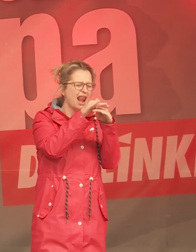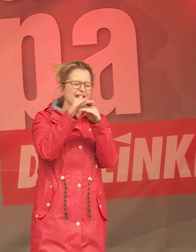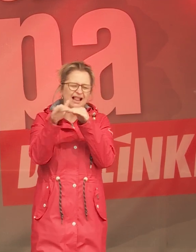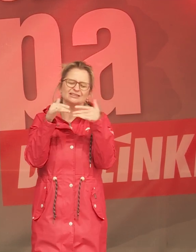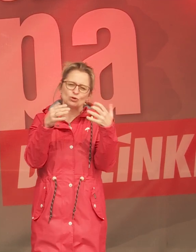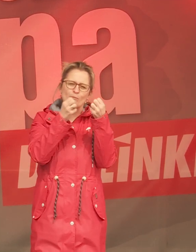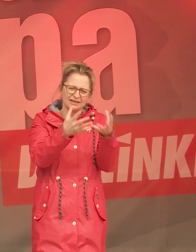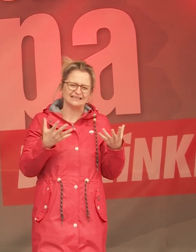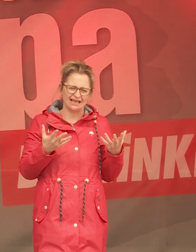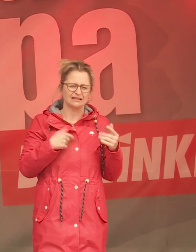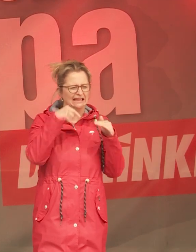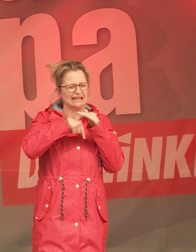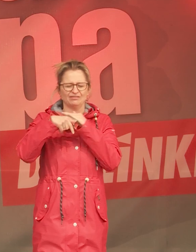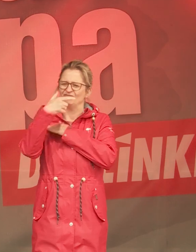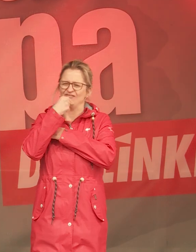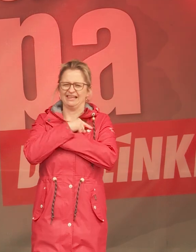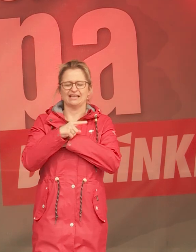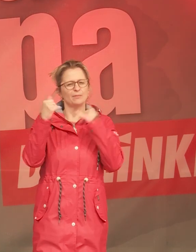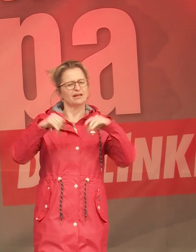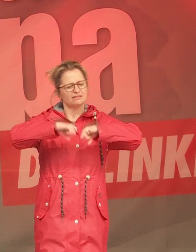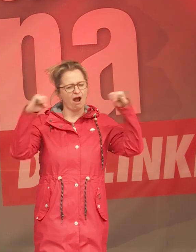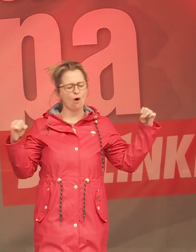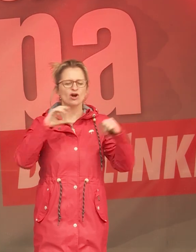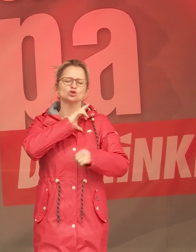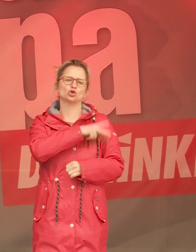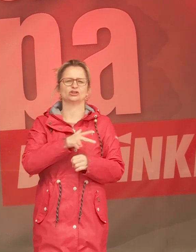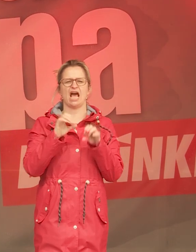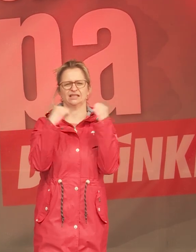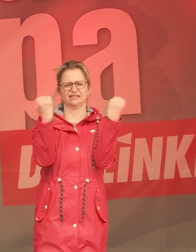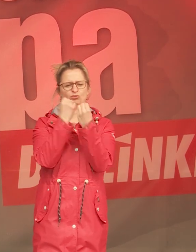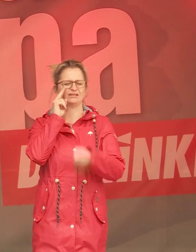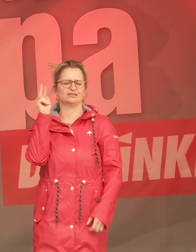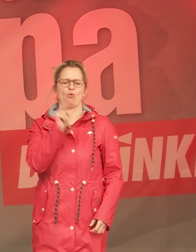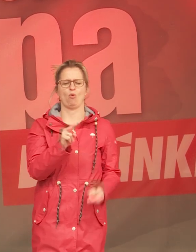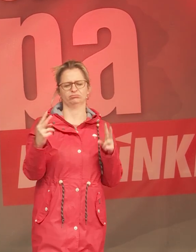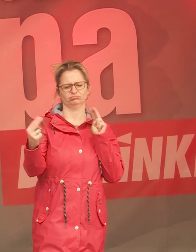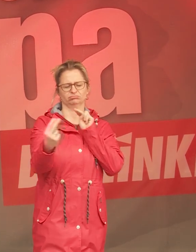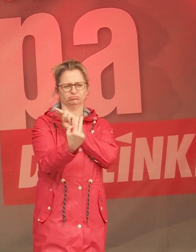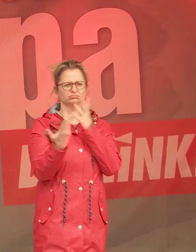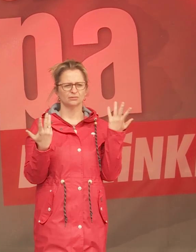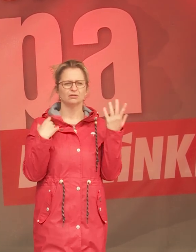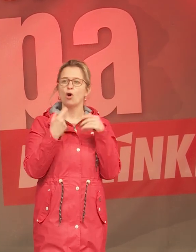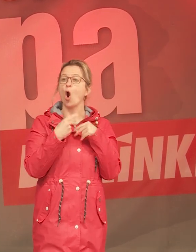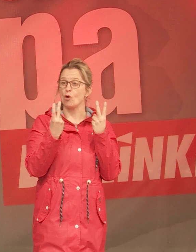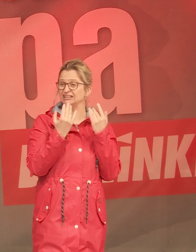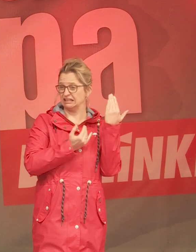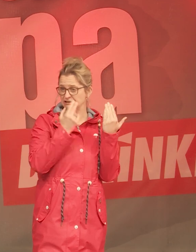möchte mit euch und Ihnen kurz die soziale Situation betrachten. Wir reden davon, dass nach offiziellen Zahlen